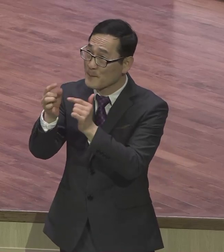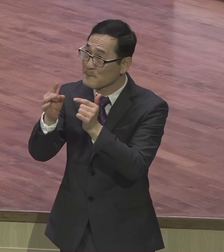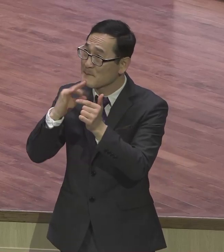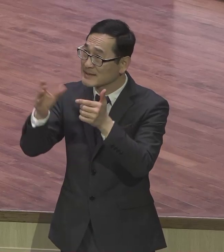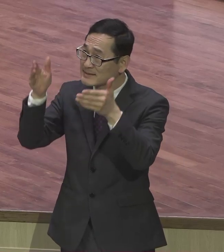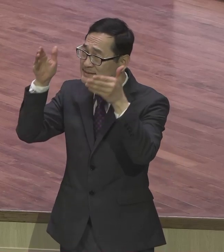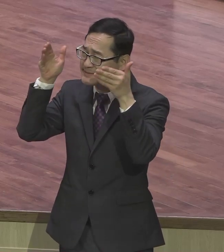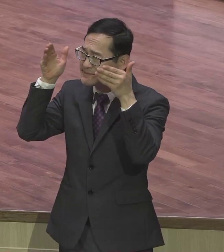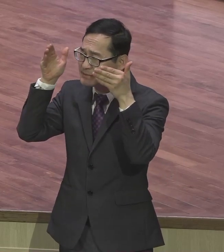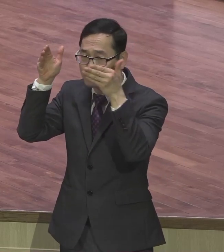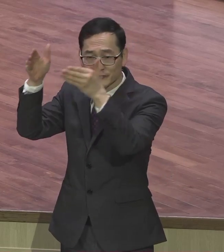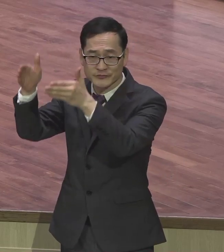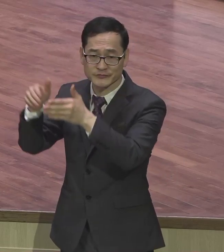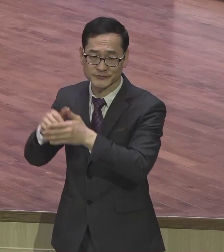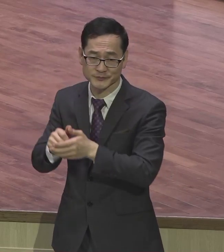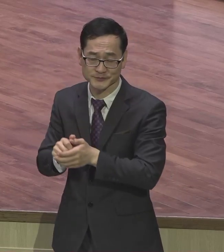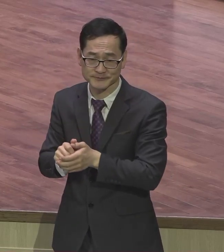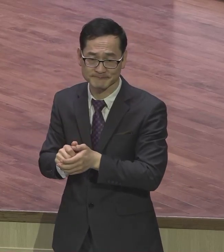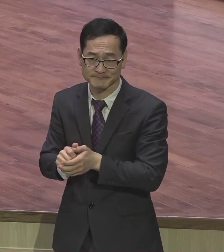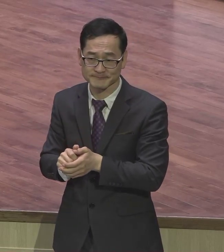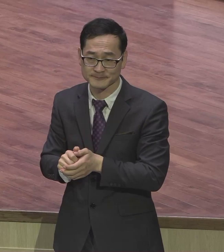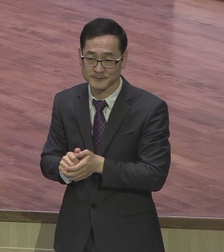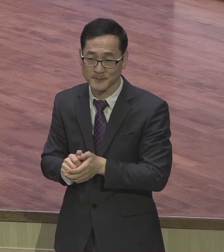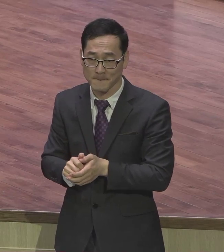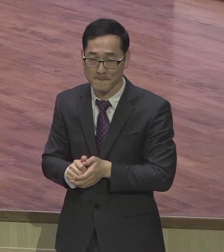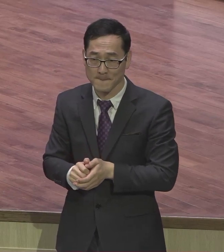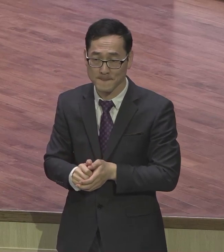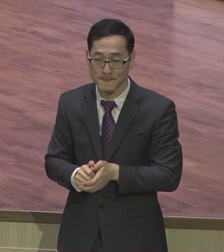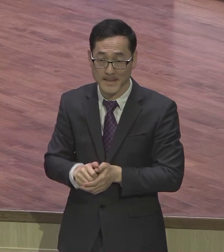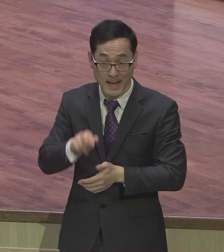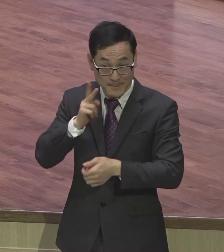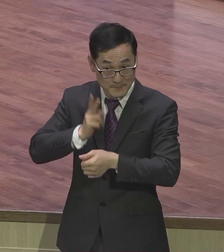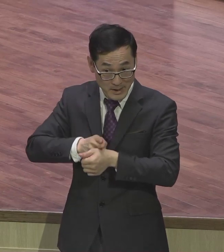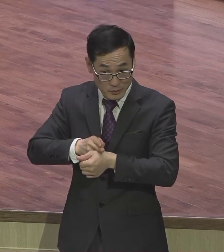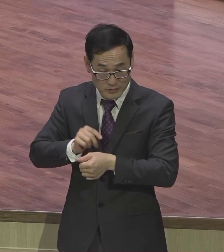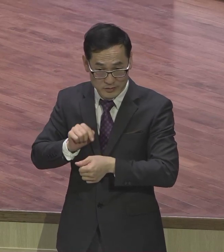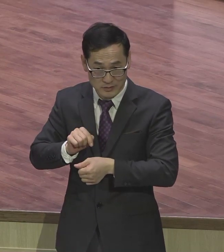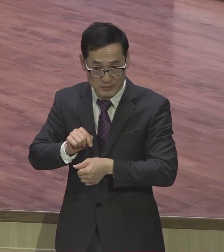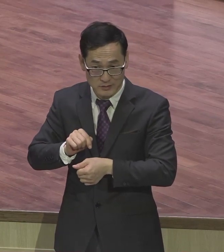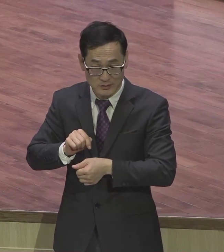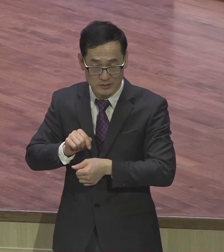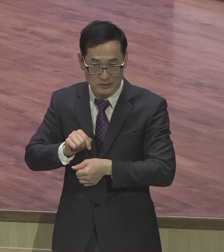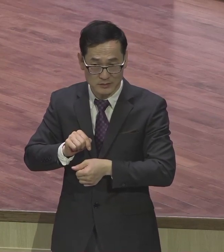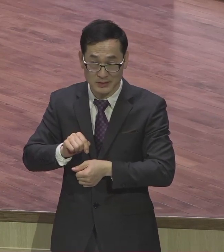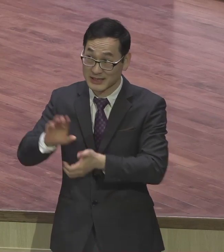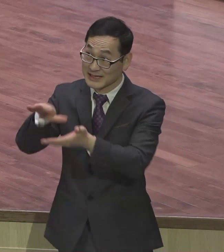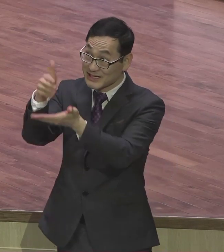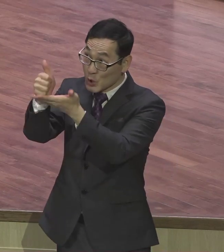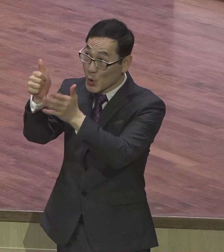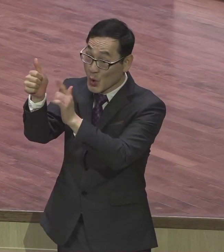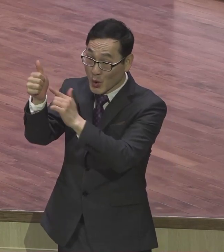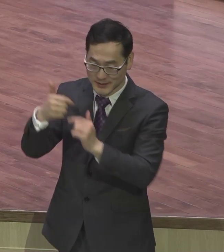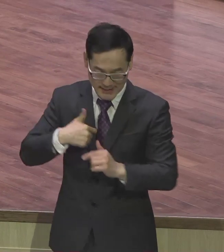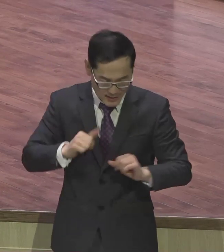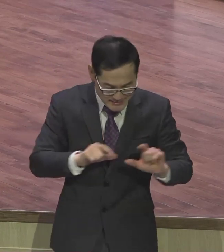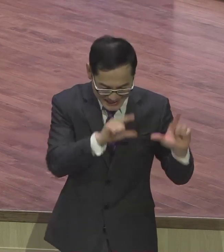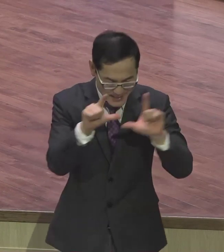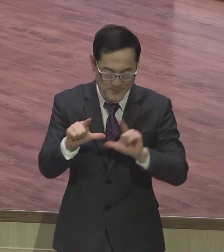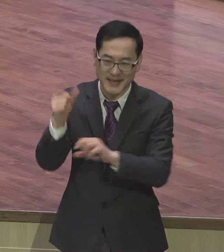바울은 그리스도가 자신의 생각의 원천이고 행동의 동기이자 시위고